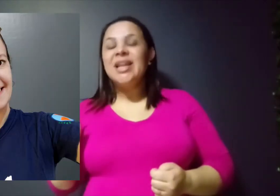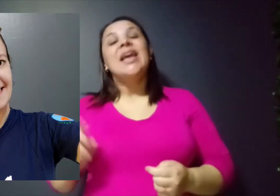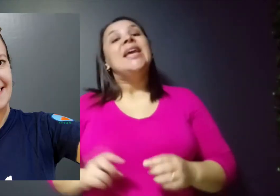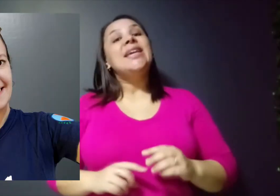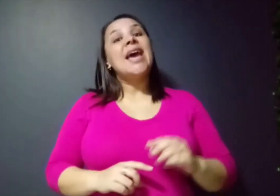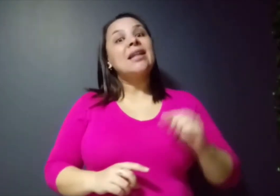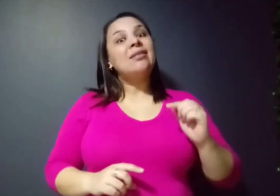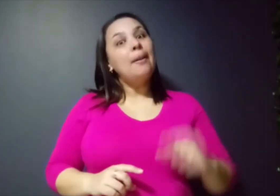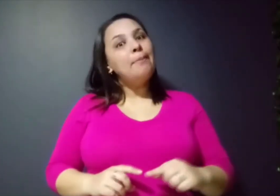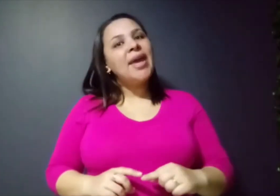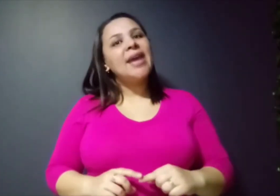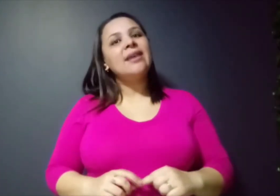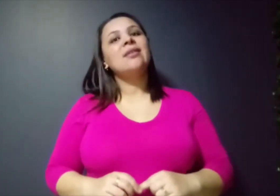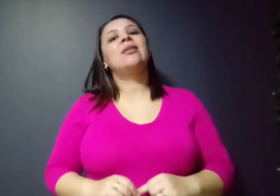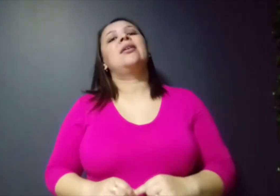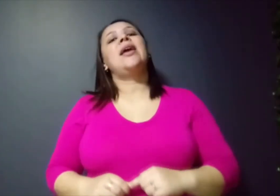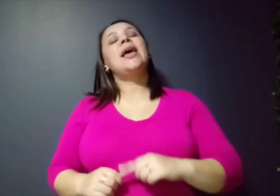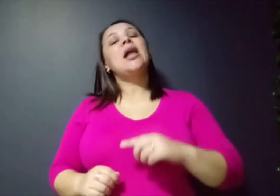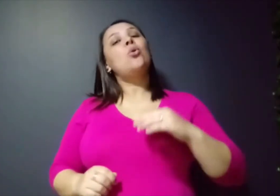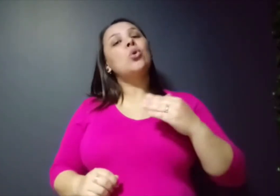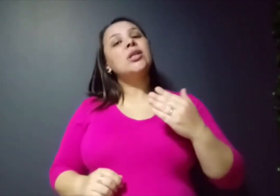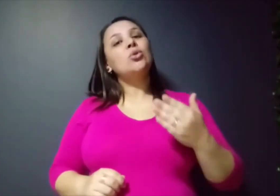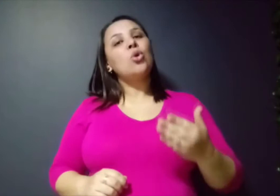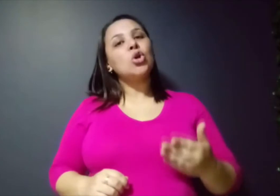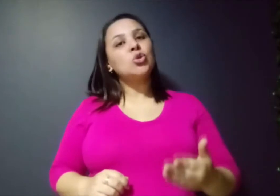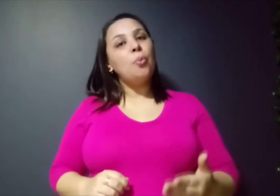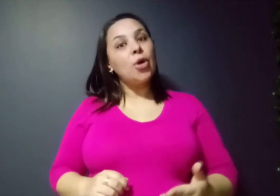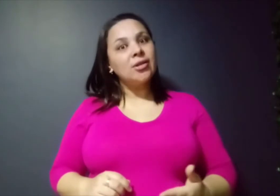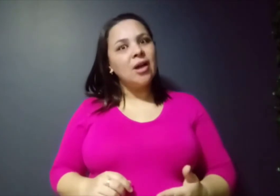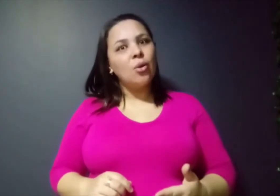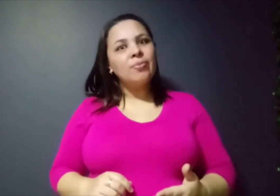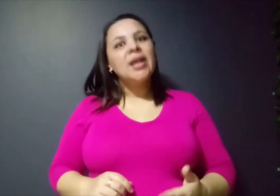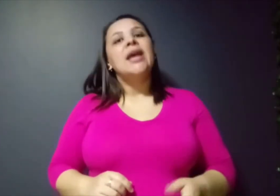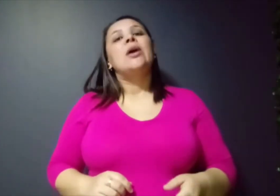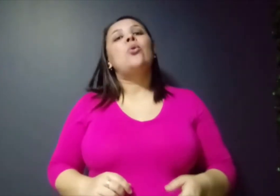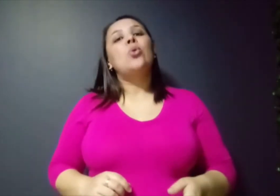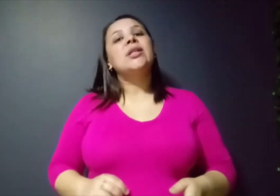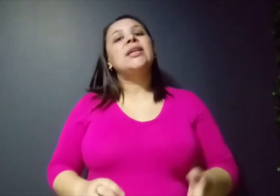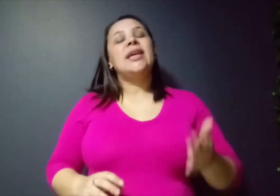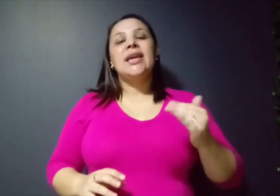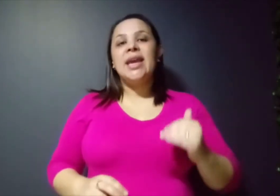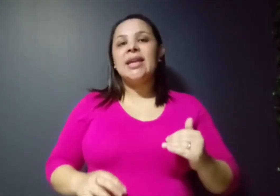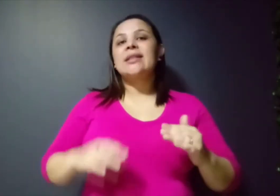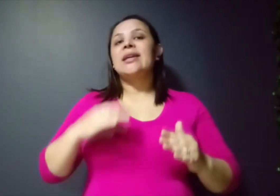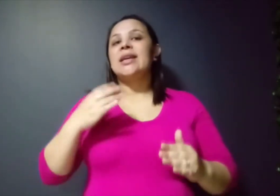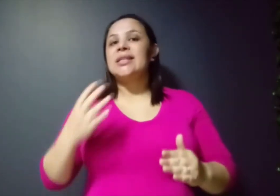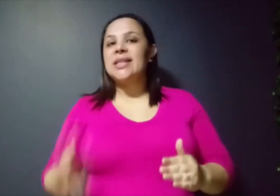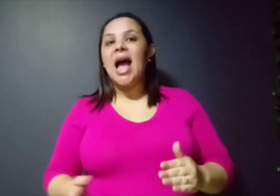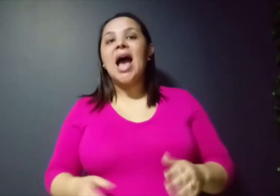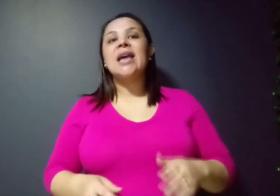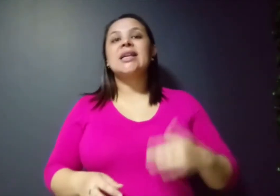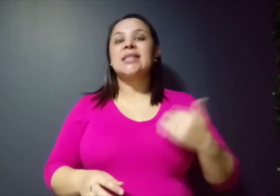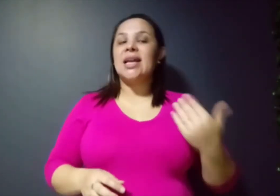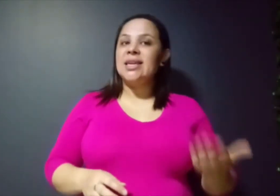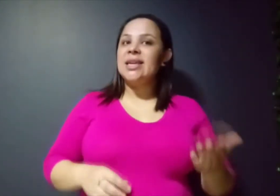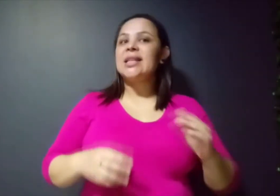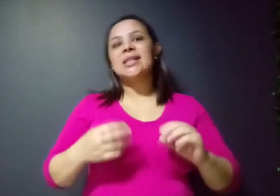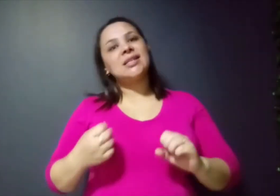e ela também, ela cuida do nosso portão, cuida quem entra, quem sai, as saídas, as